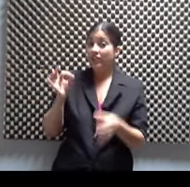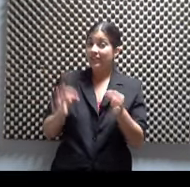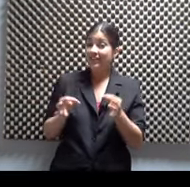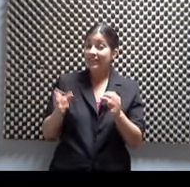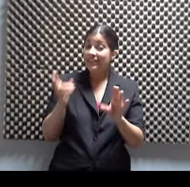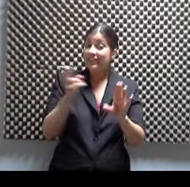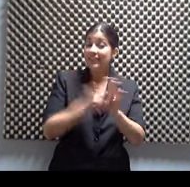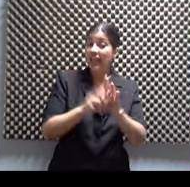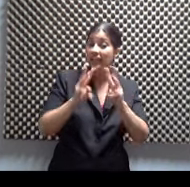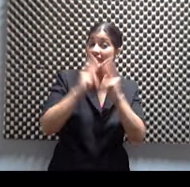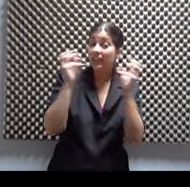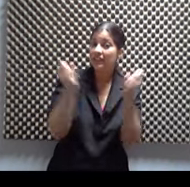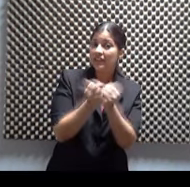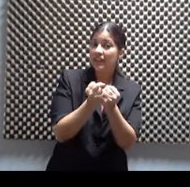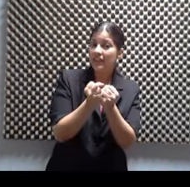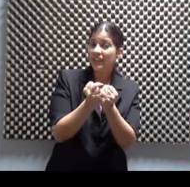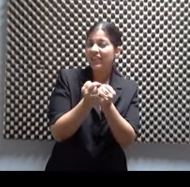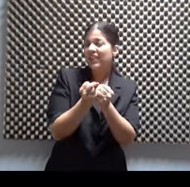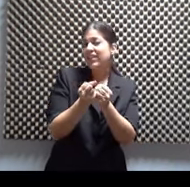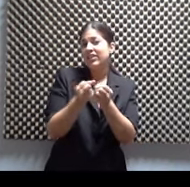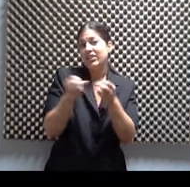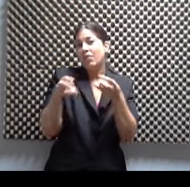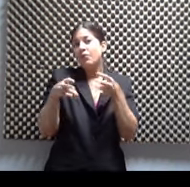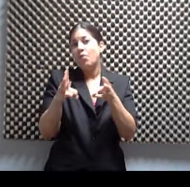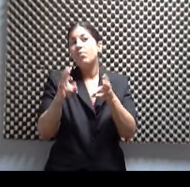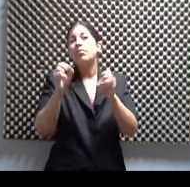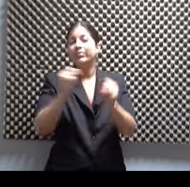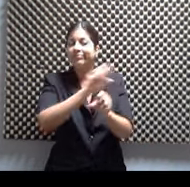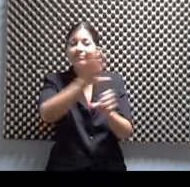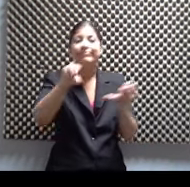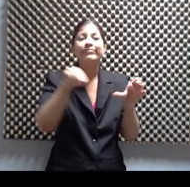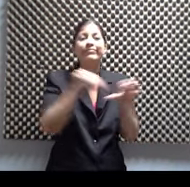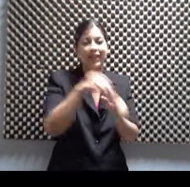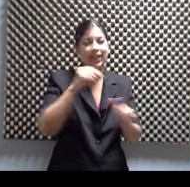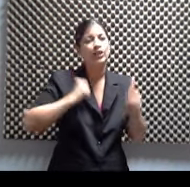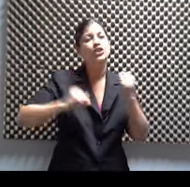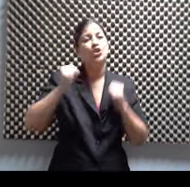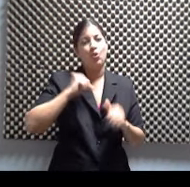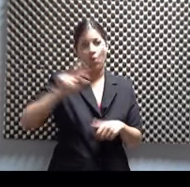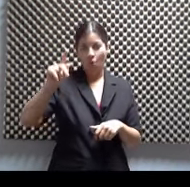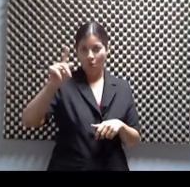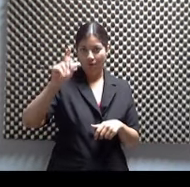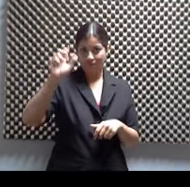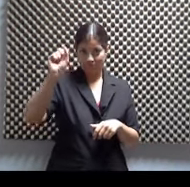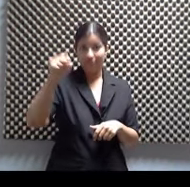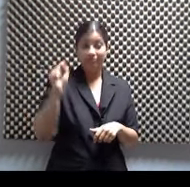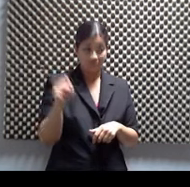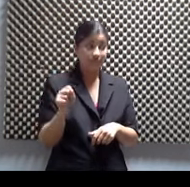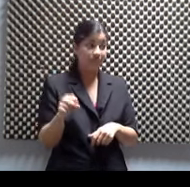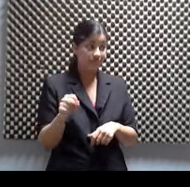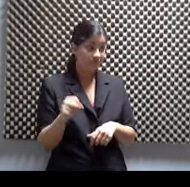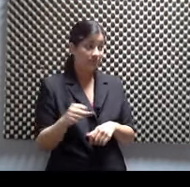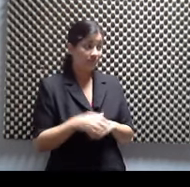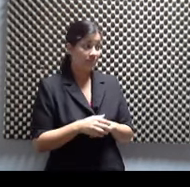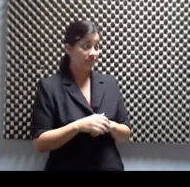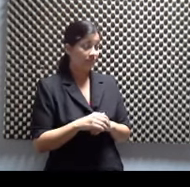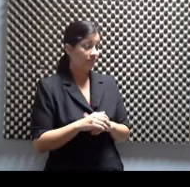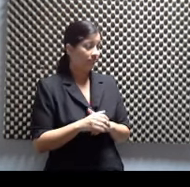se van a integrar de alguna forma. En el show del jueves. Exacto. Que es ahora, pasado mañana. Pasado mañana. Qué bien. Los talleres